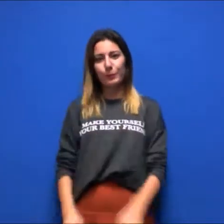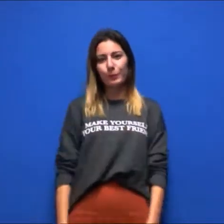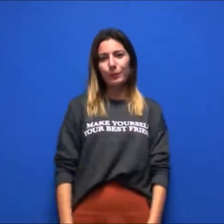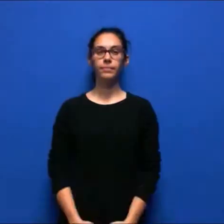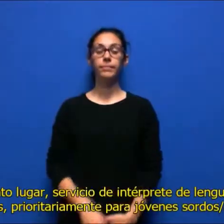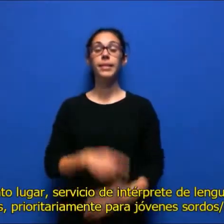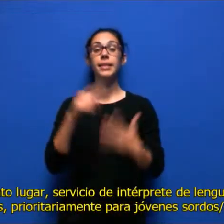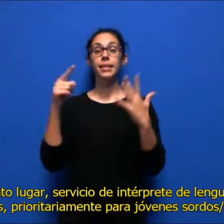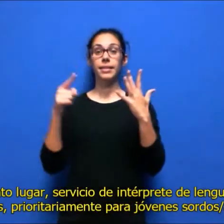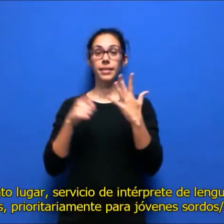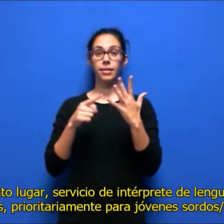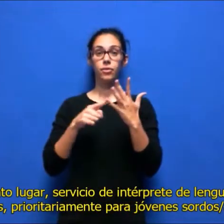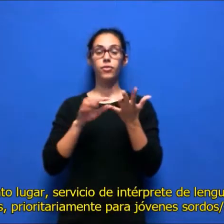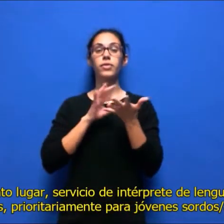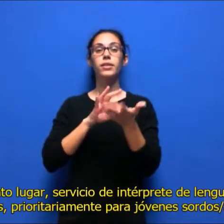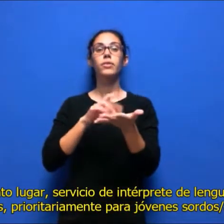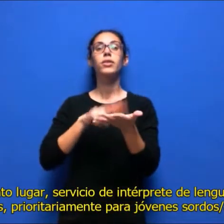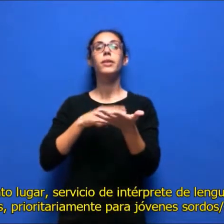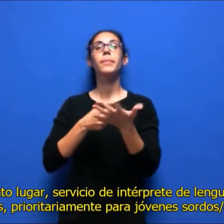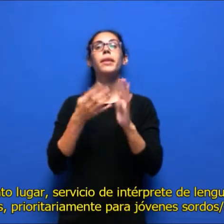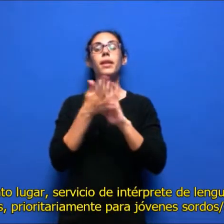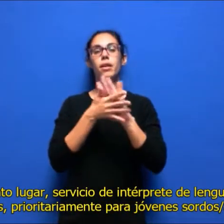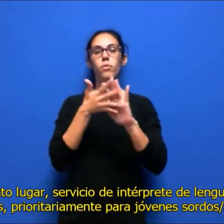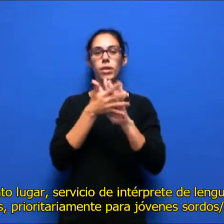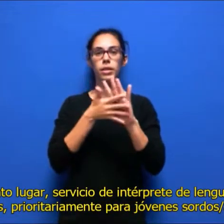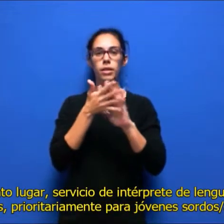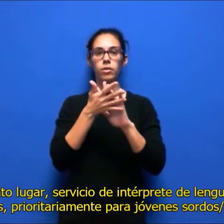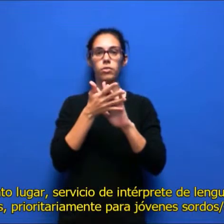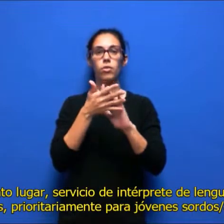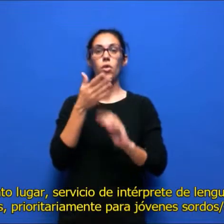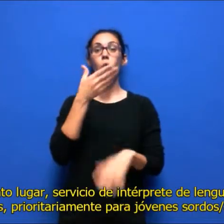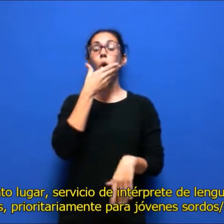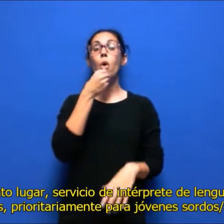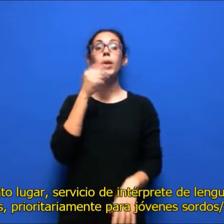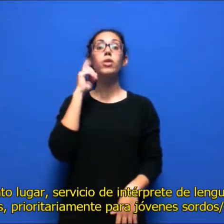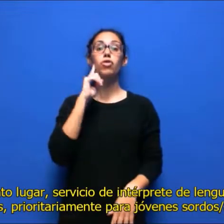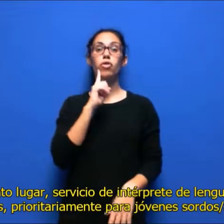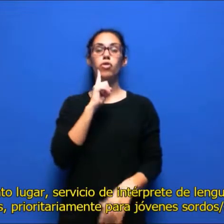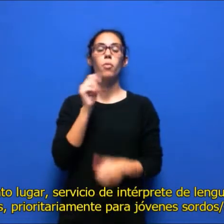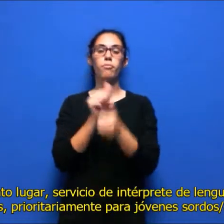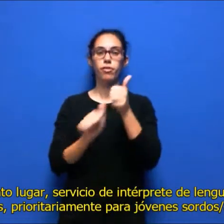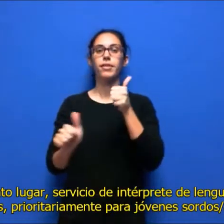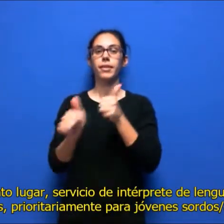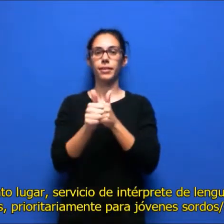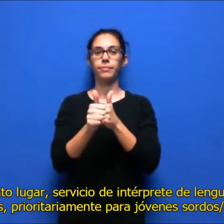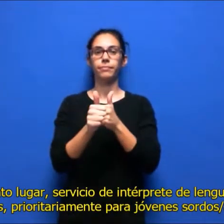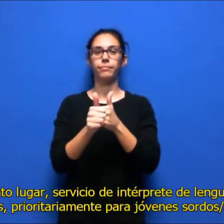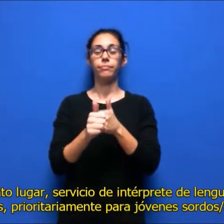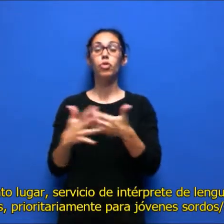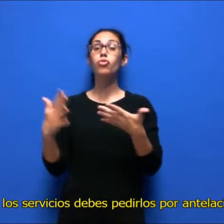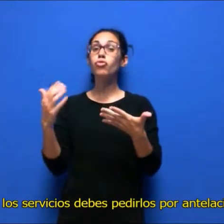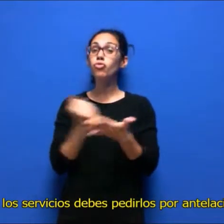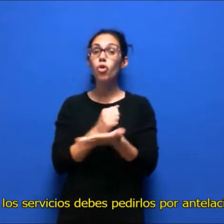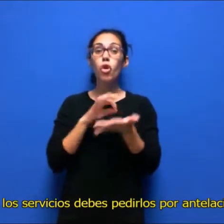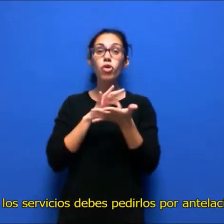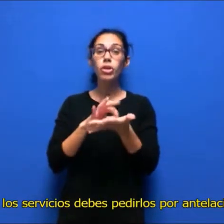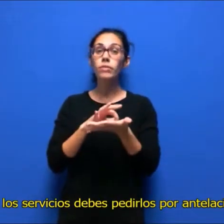En quinto lugar, servicio de intérprete de lengua de signos, prioritariamente para jóvenes sordos. Todos los servicios